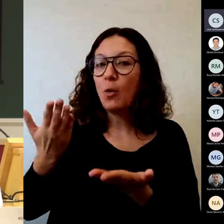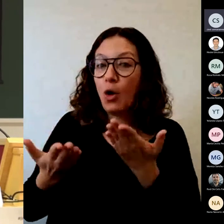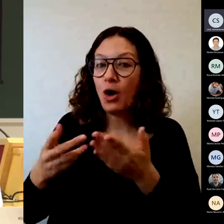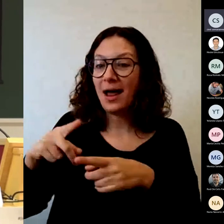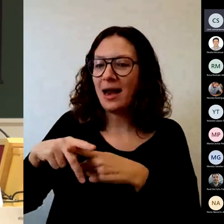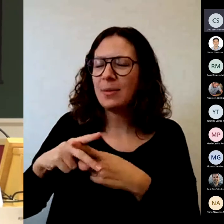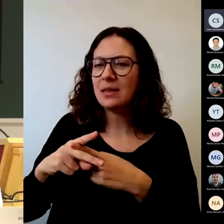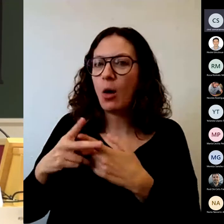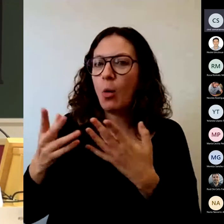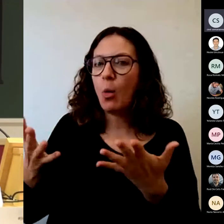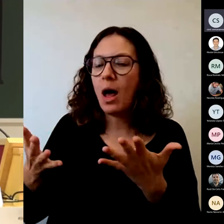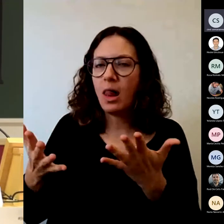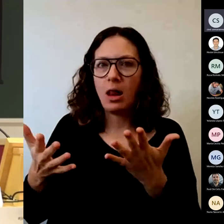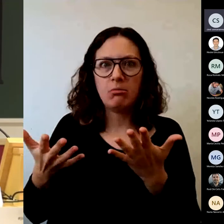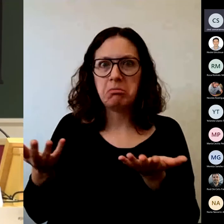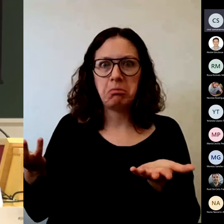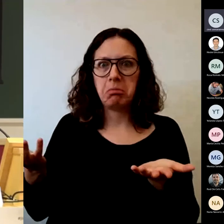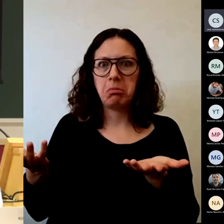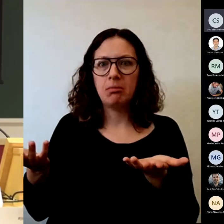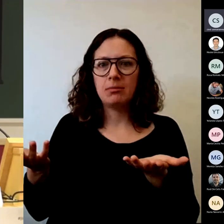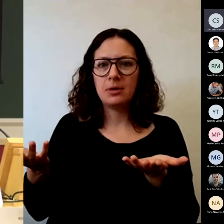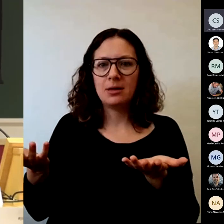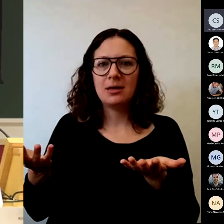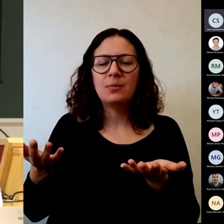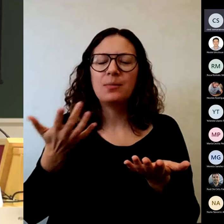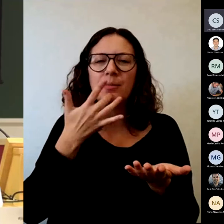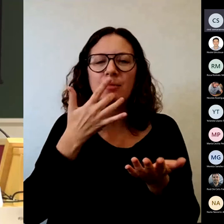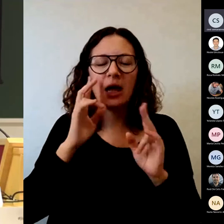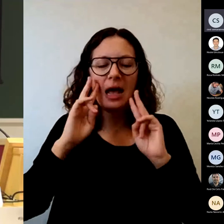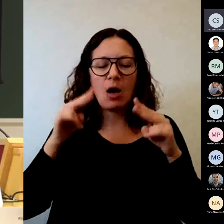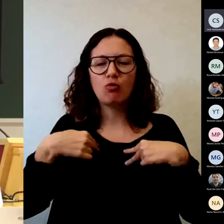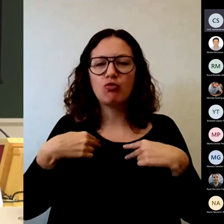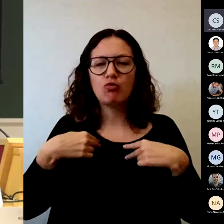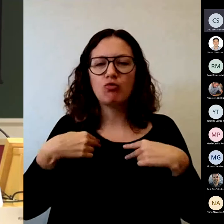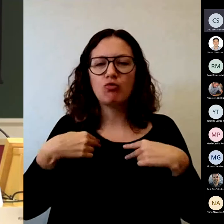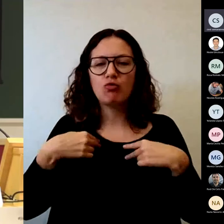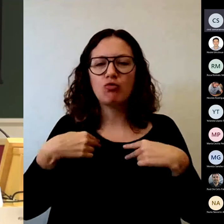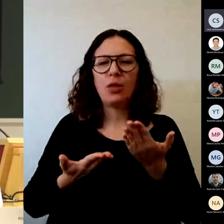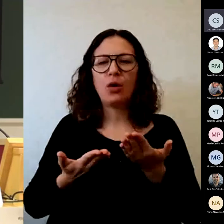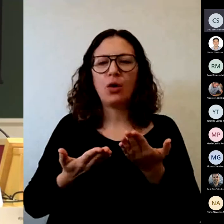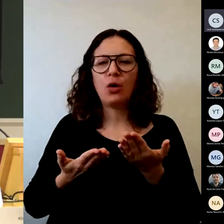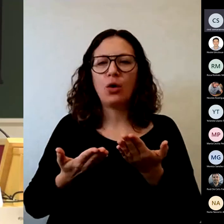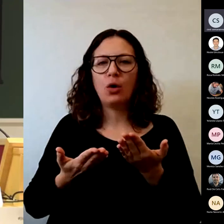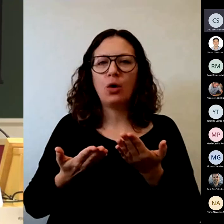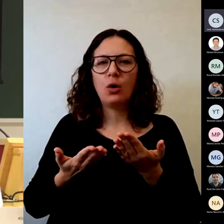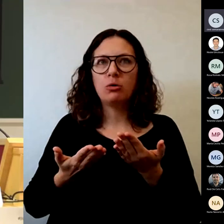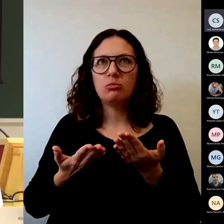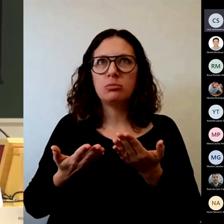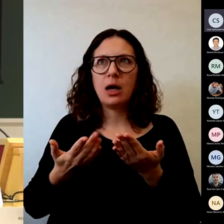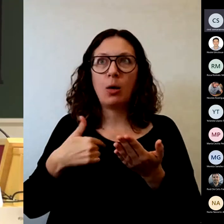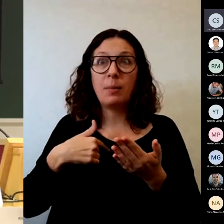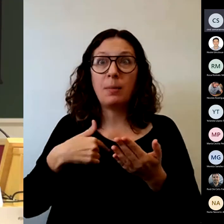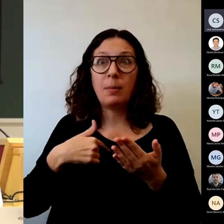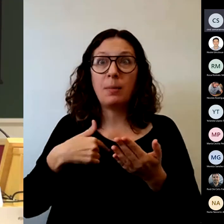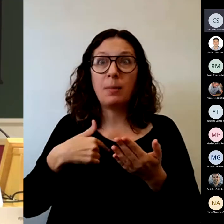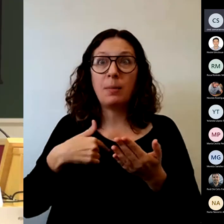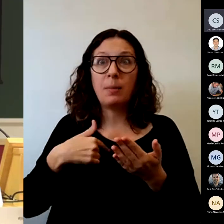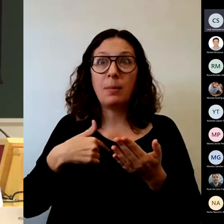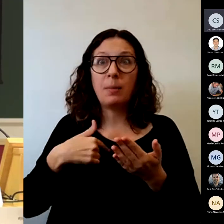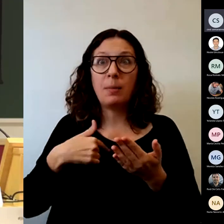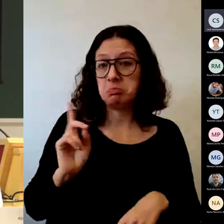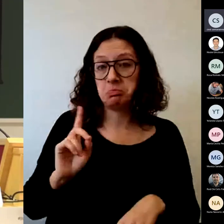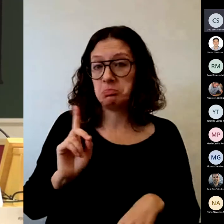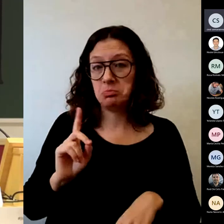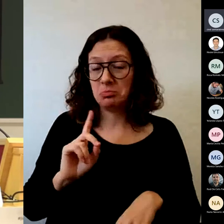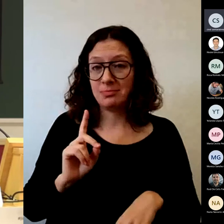no inventamos nada cuando hablamos de autoevaluación y de co-evaluación pero una de las cosas que a me ha